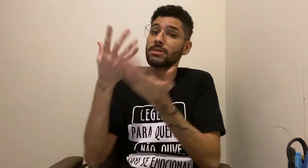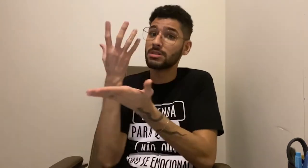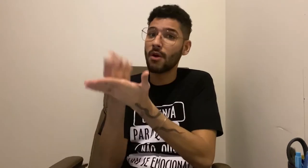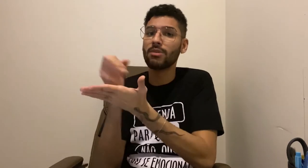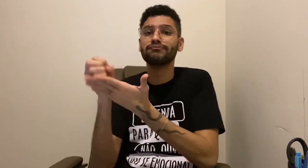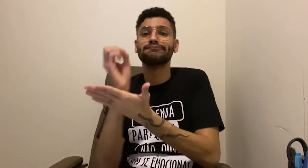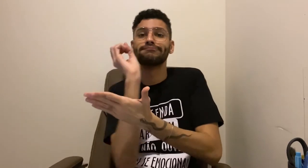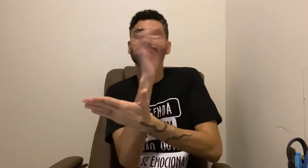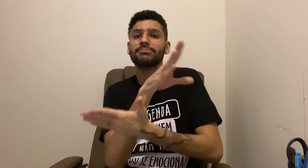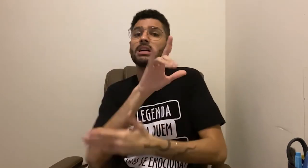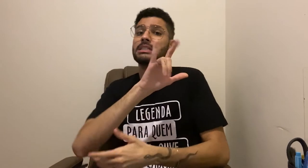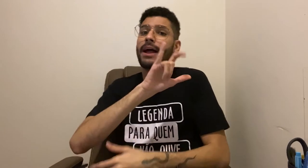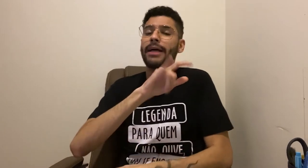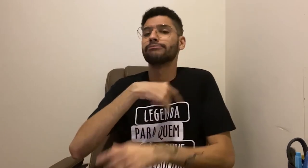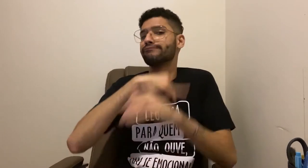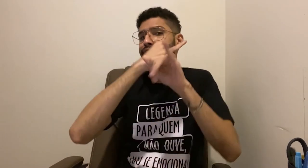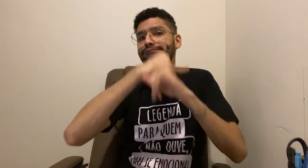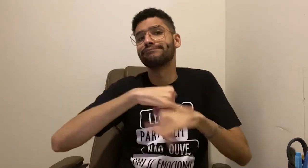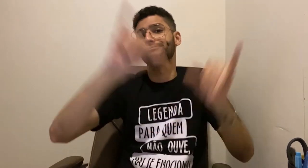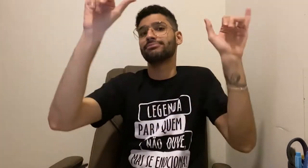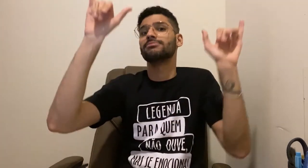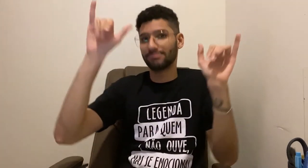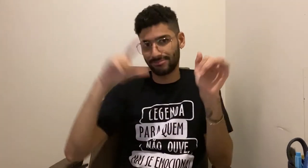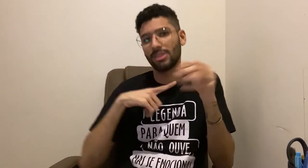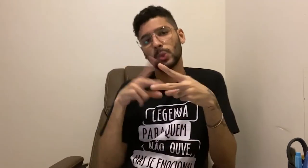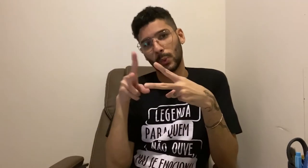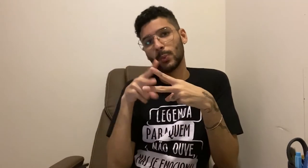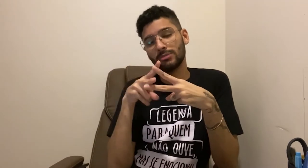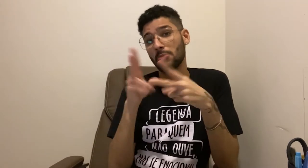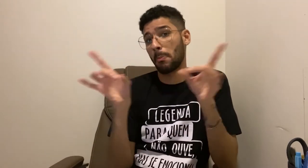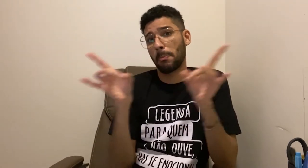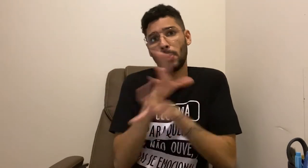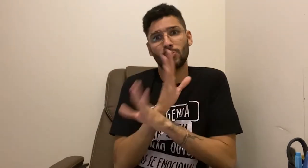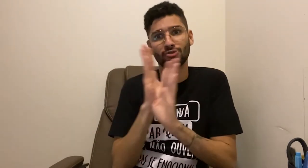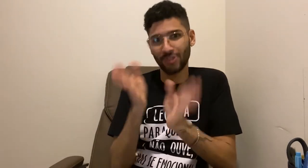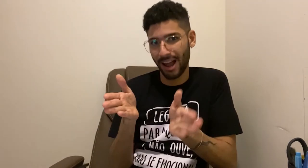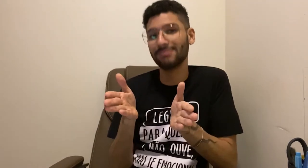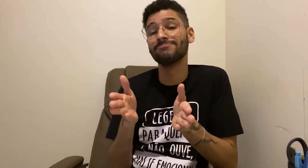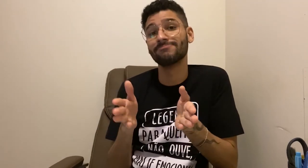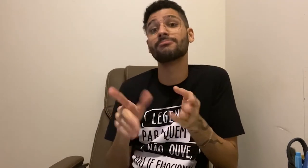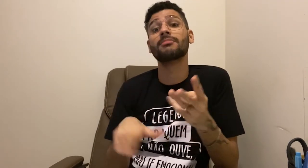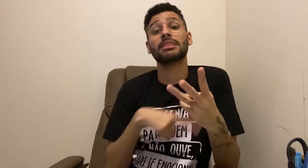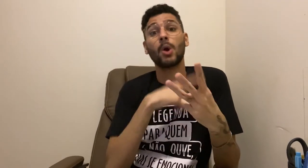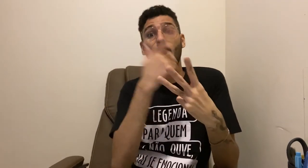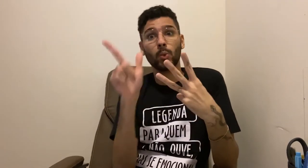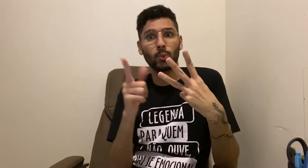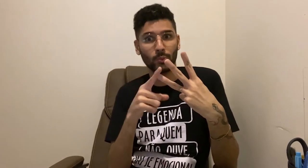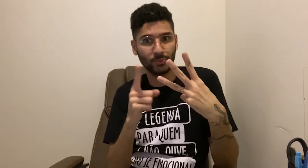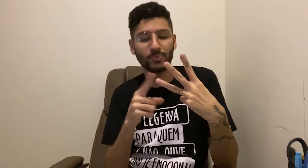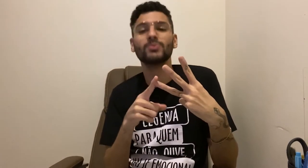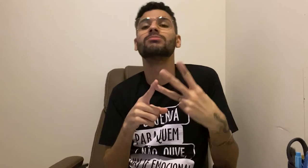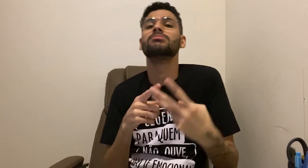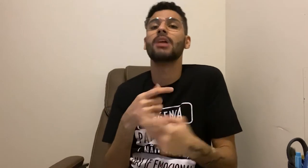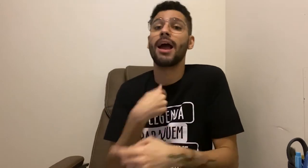publica no Instagram Bem prático Um outro aplicativo que eu também uso